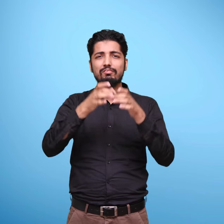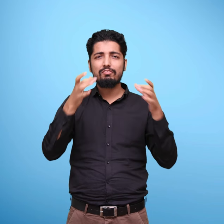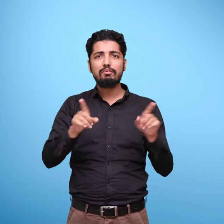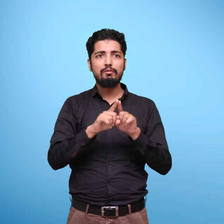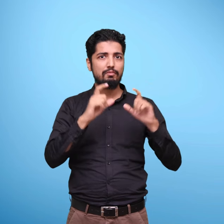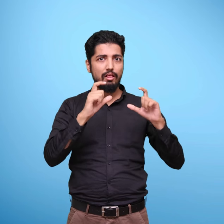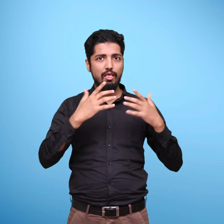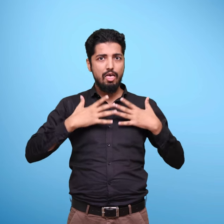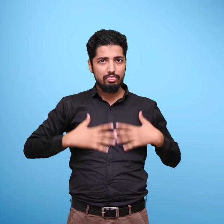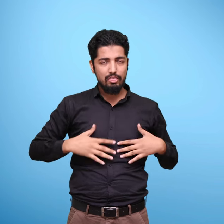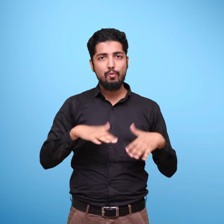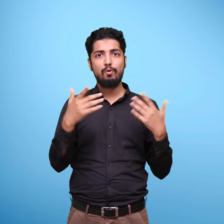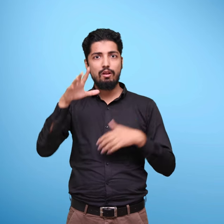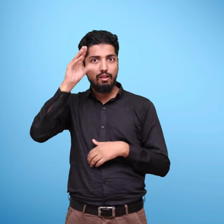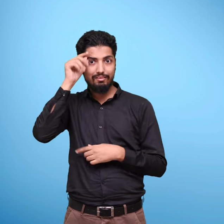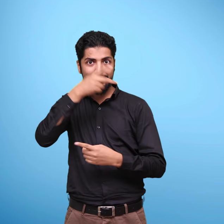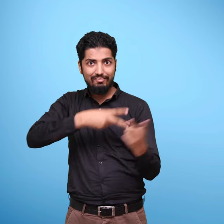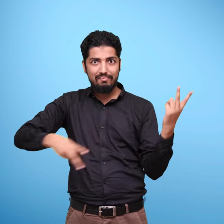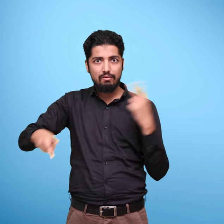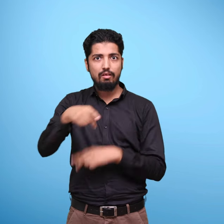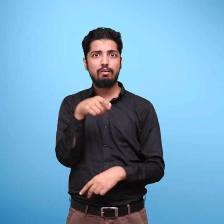संस्थानों के लिए पूरक की भूमिकारने भाती हैं